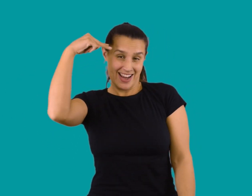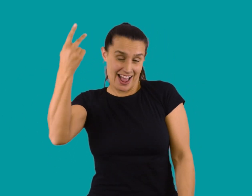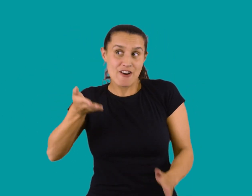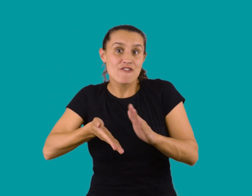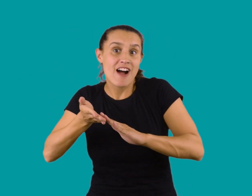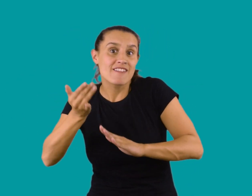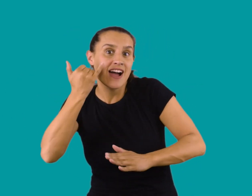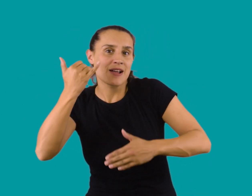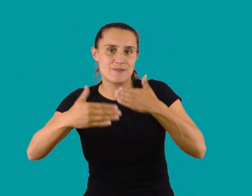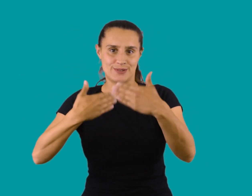en pleno verano.